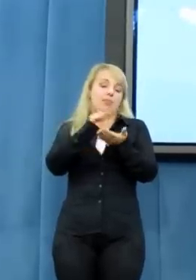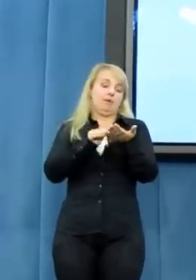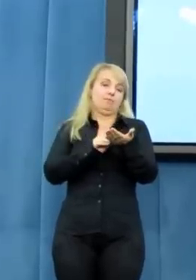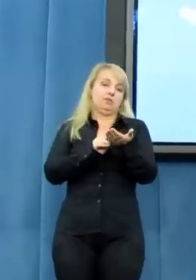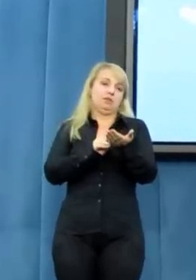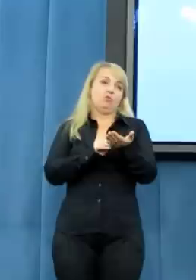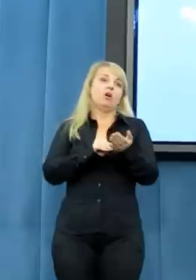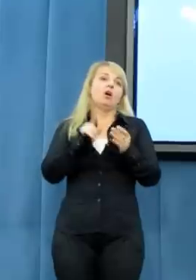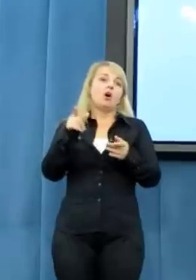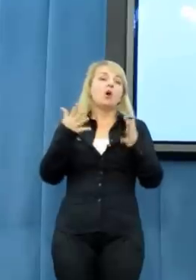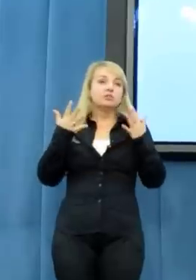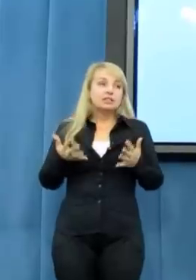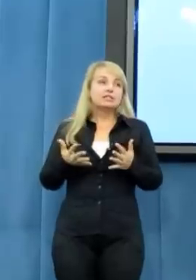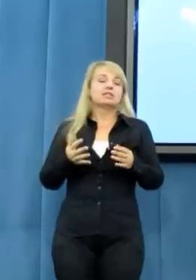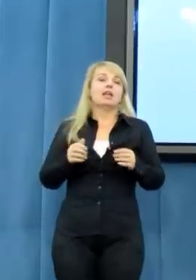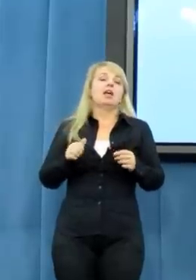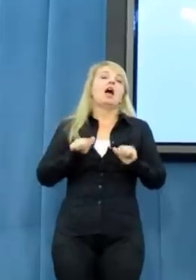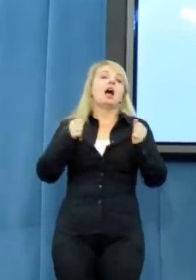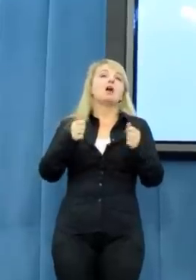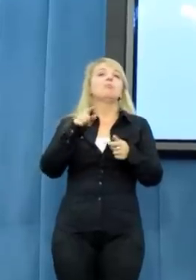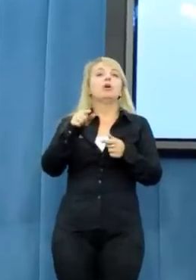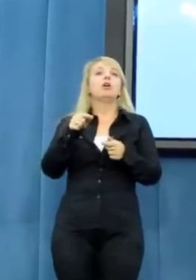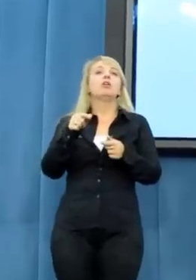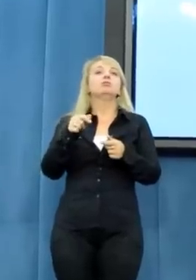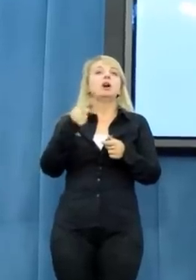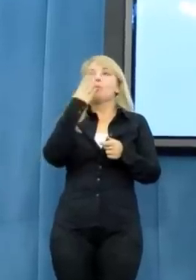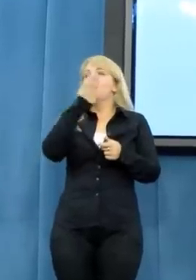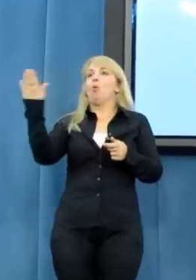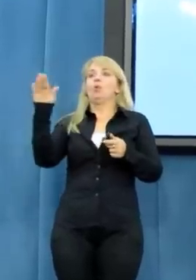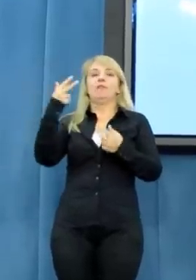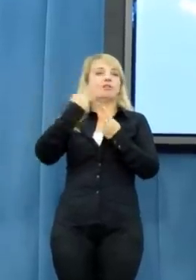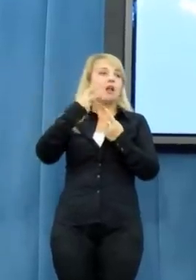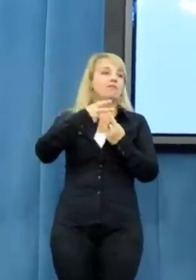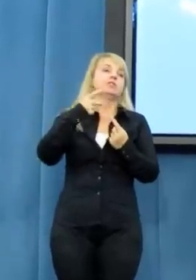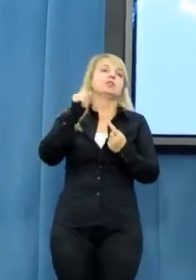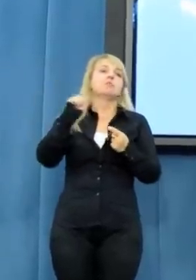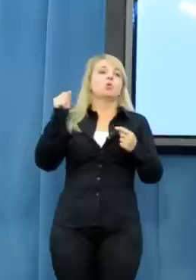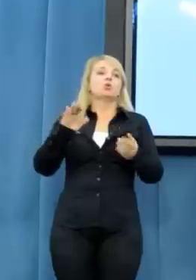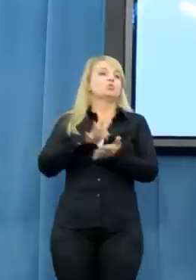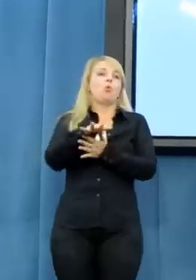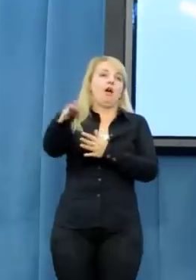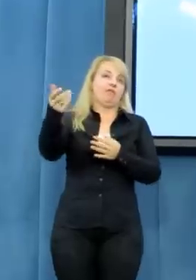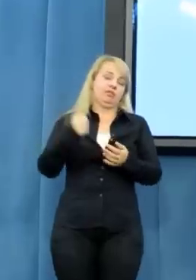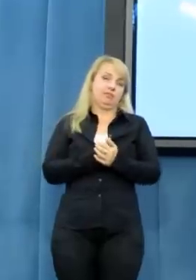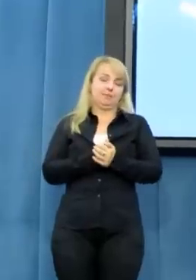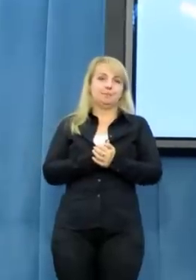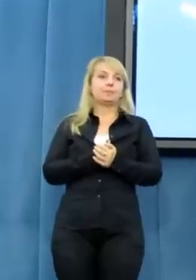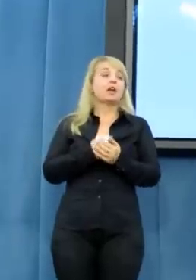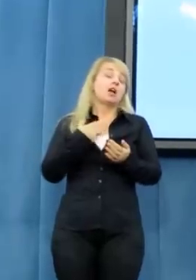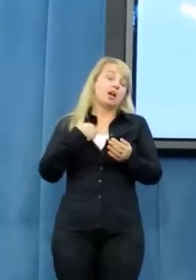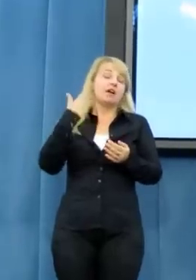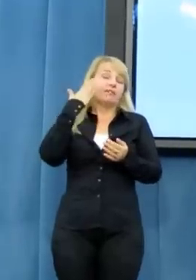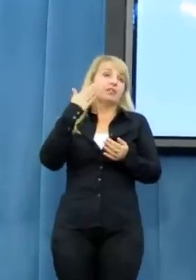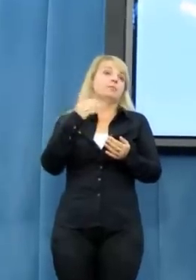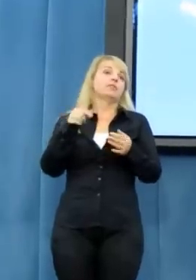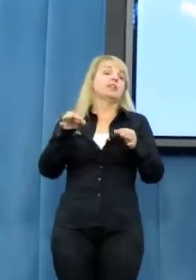żeby tak jak to ma miejsce, od dwóch dni o nim mówiono. właśnie o tym się mówi, więc dlatego ja mam nadzieję,